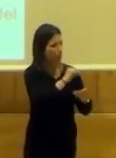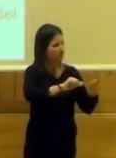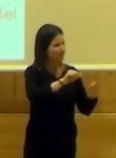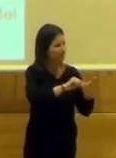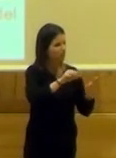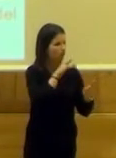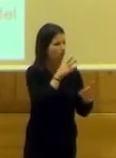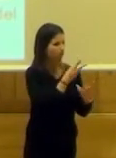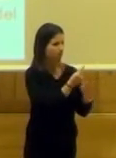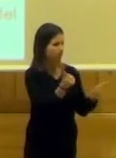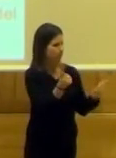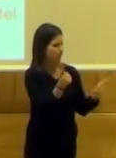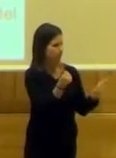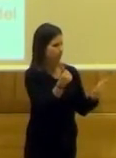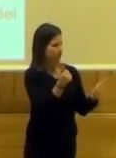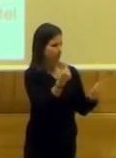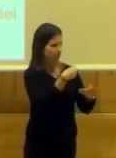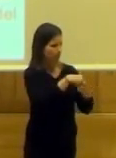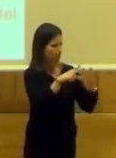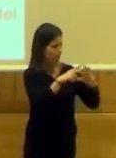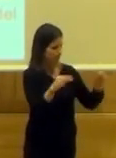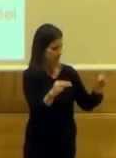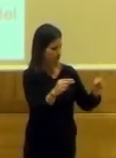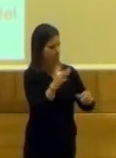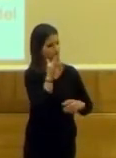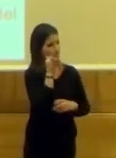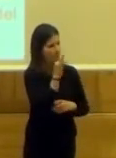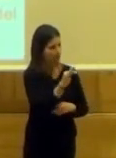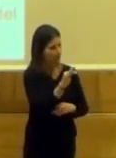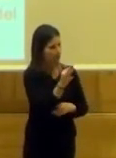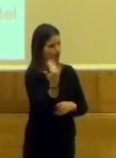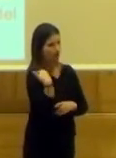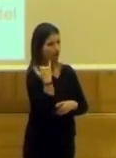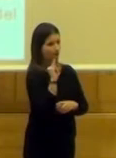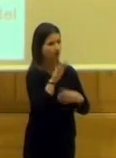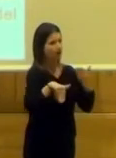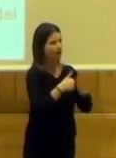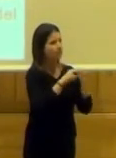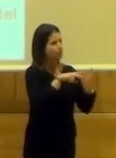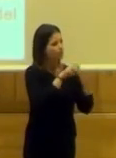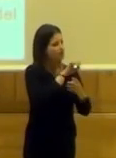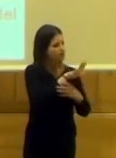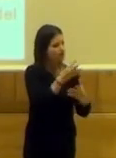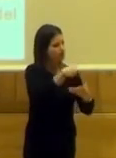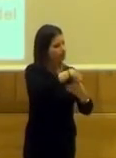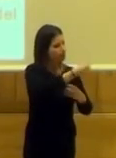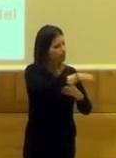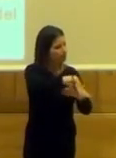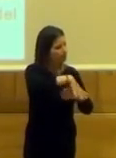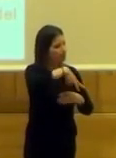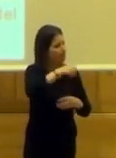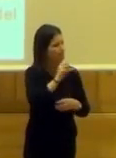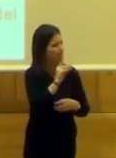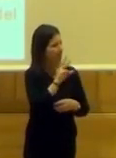ahora desaparecido de extensión universitaria. Sumamos a lo que ya teníamos hasta el año 2015 dentro de los granigrama de la madraza,